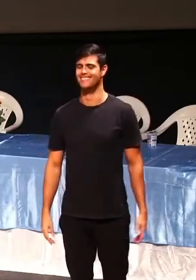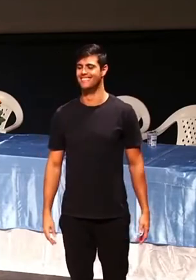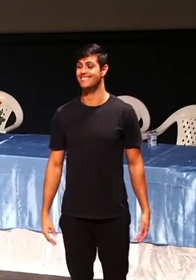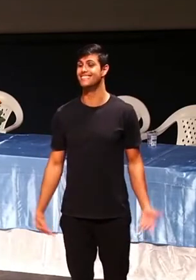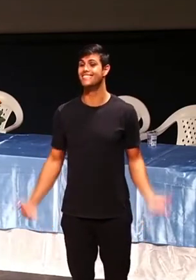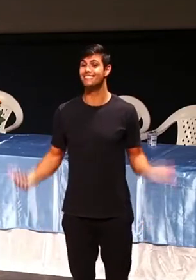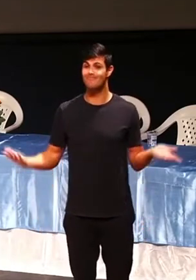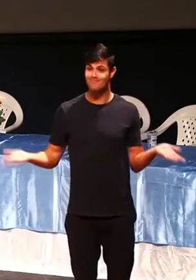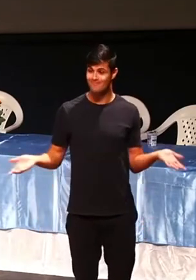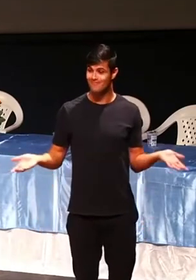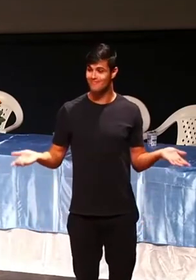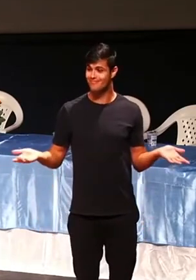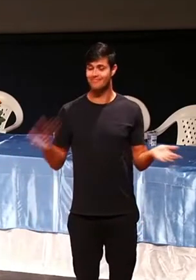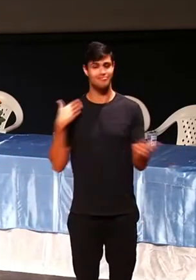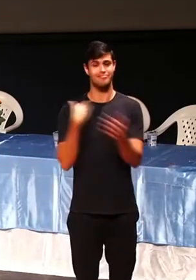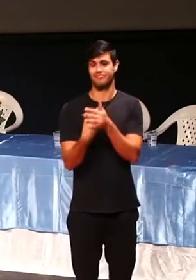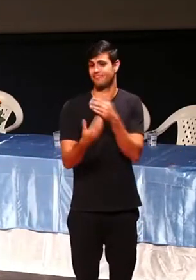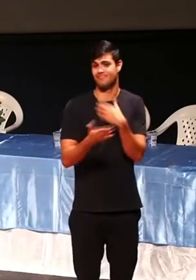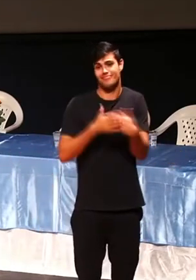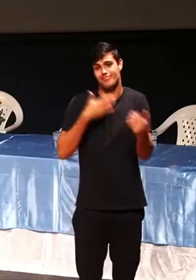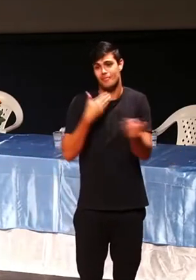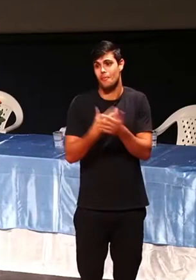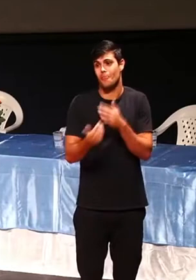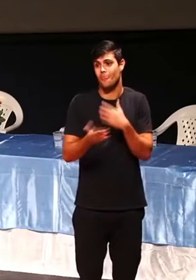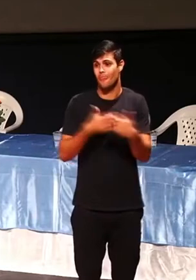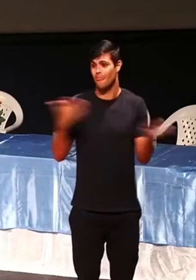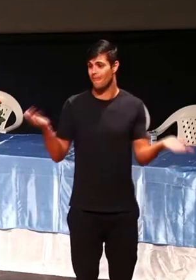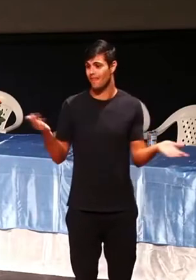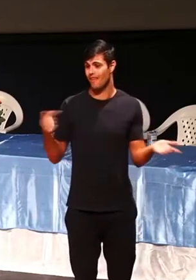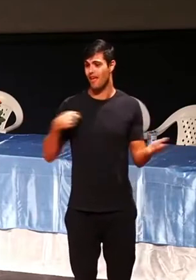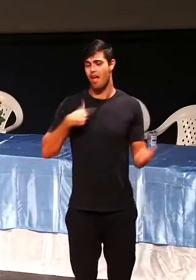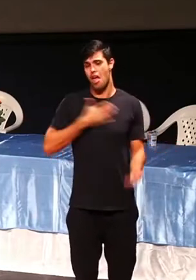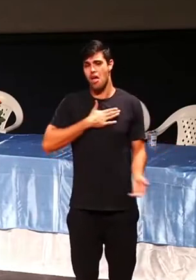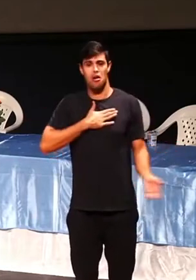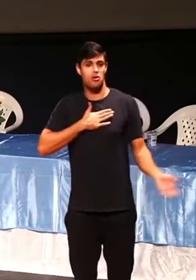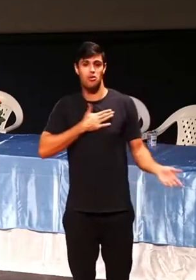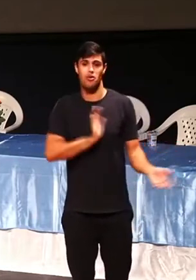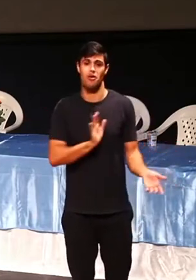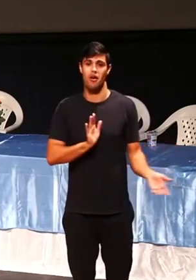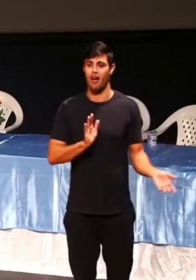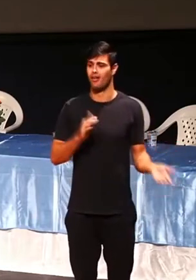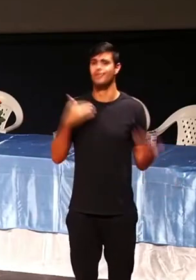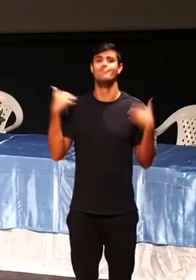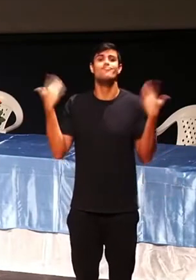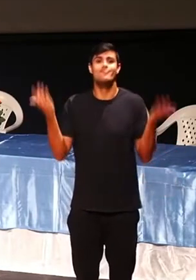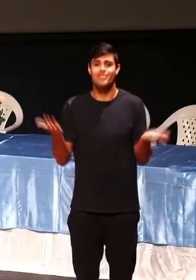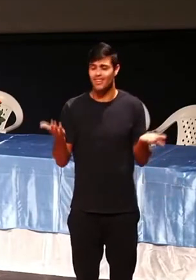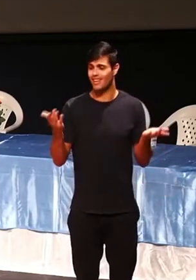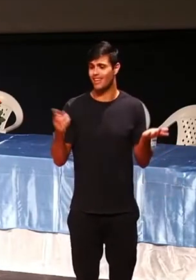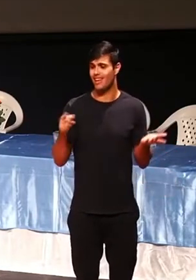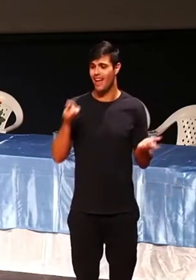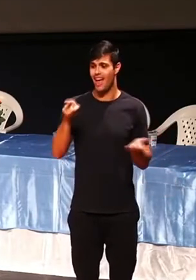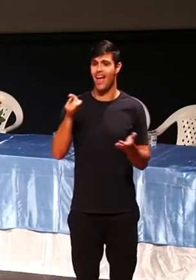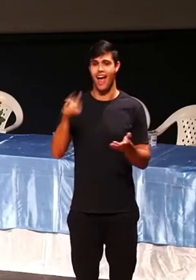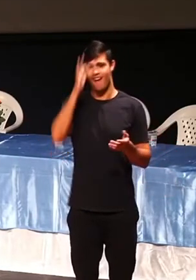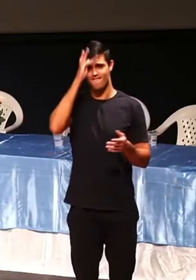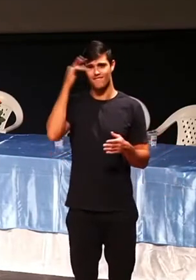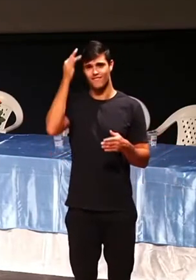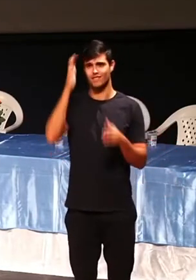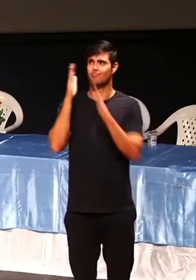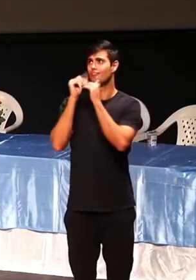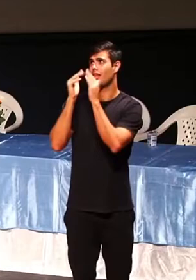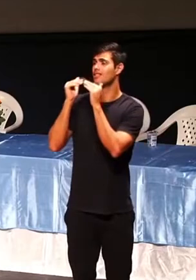O que adianta, fatinha? Bate, não sei, e volta. Você tem tua fé. pediu proteção para Deus, você está protegida. Bateu, volta.